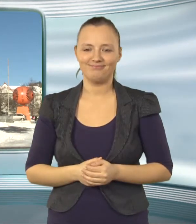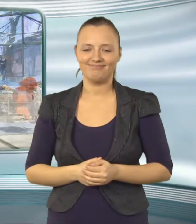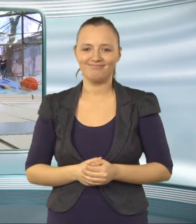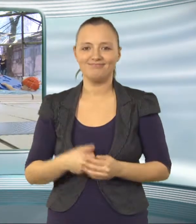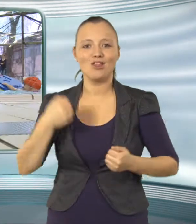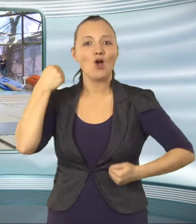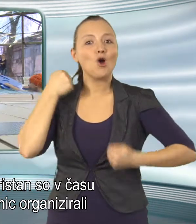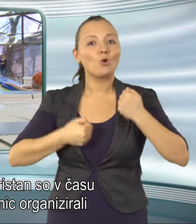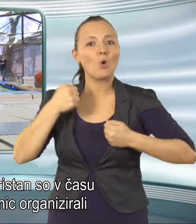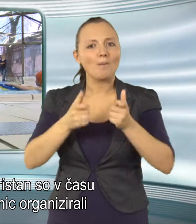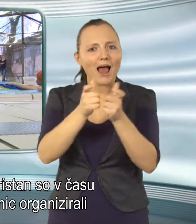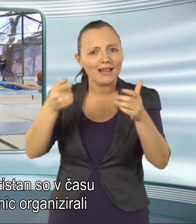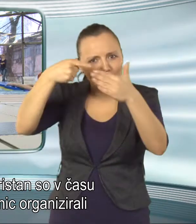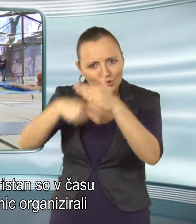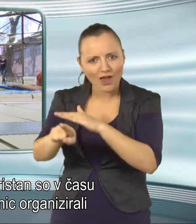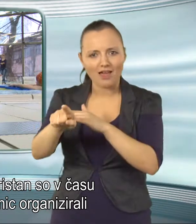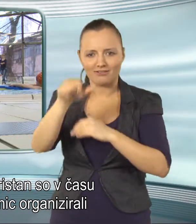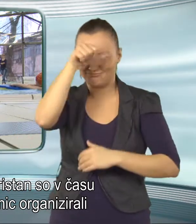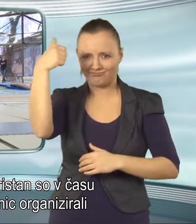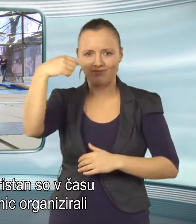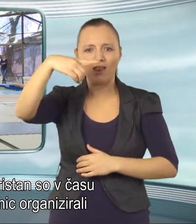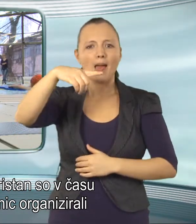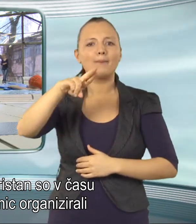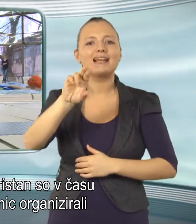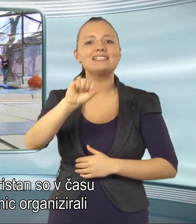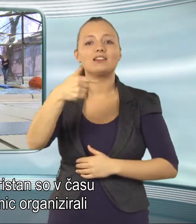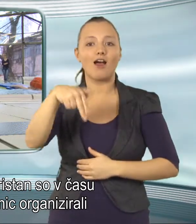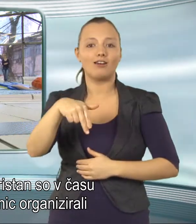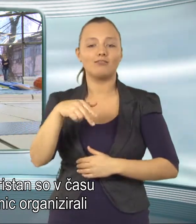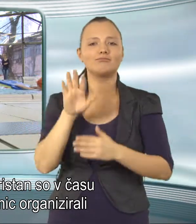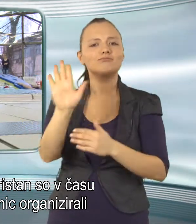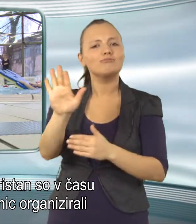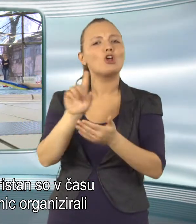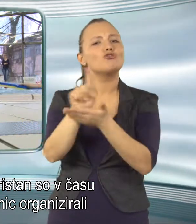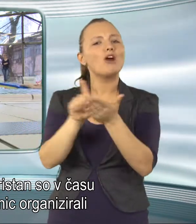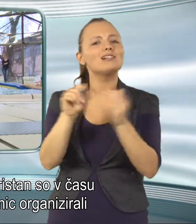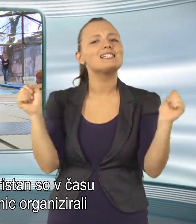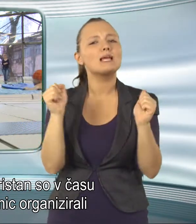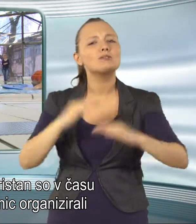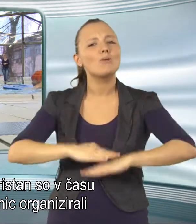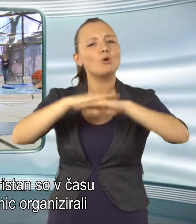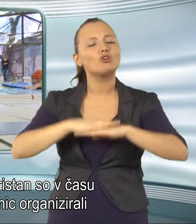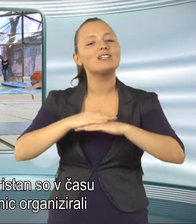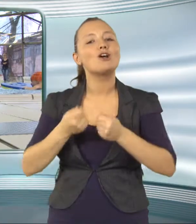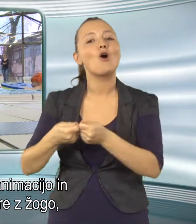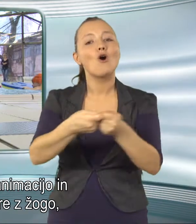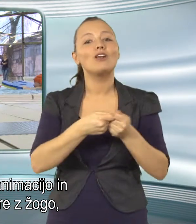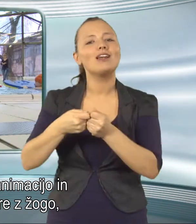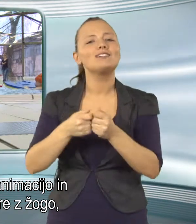V Kopolišču pristan so v času zimskih počitnic organizirali zabavno animacijo in vodne igre